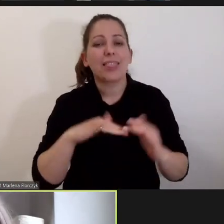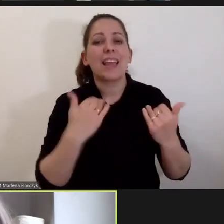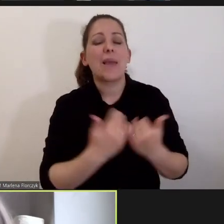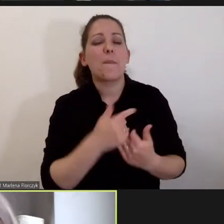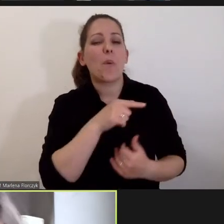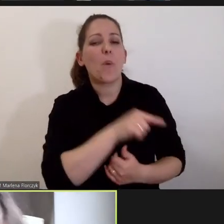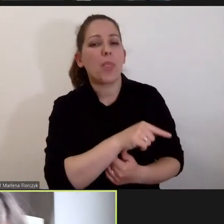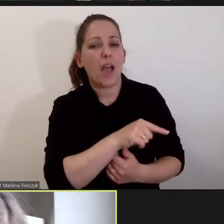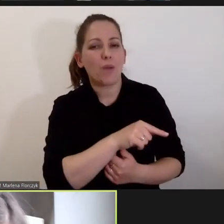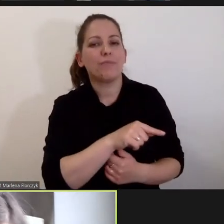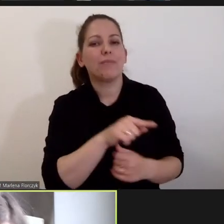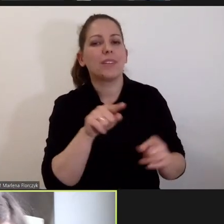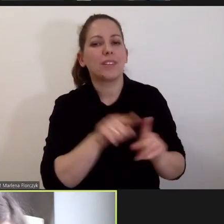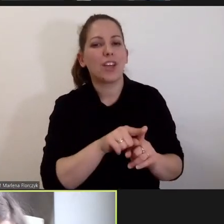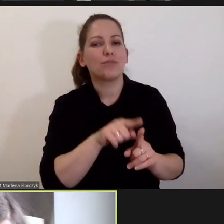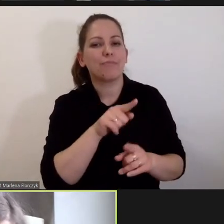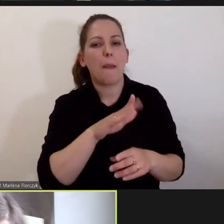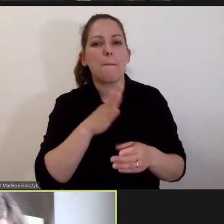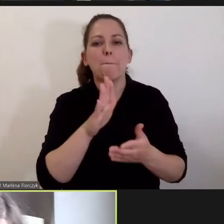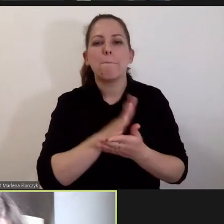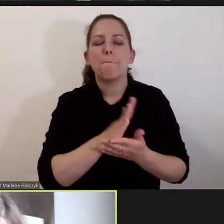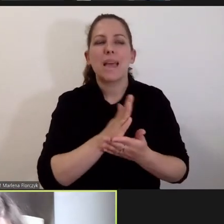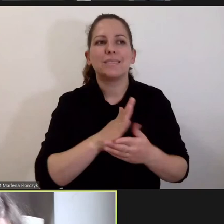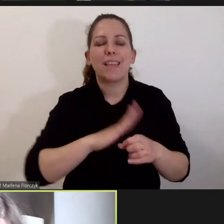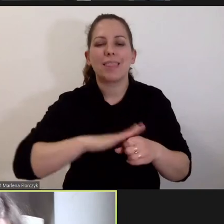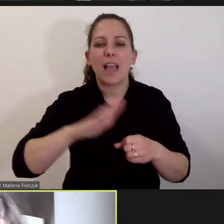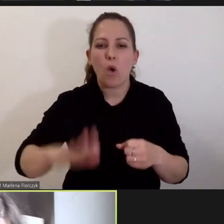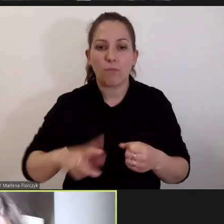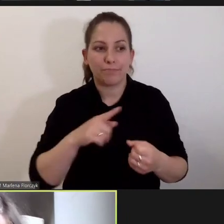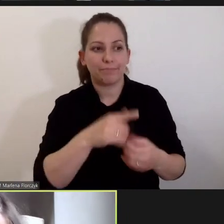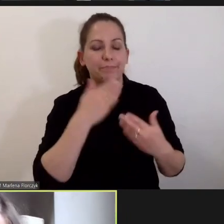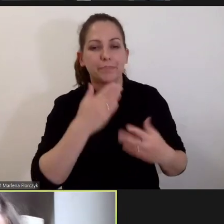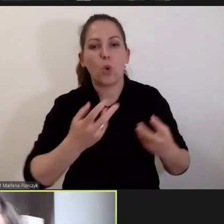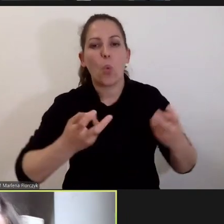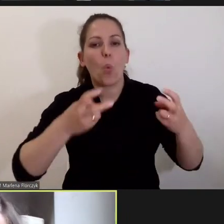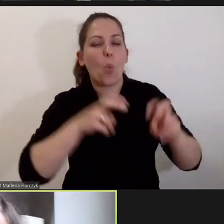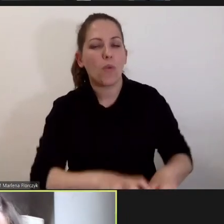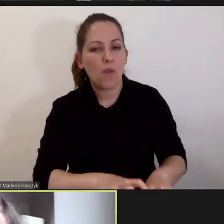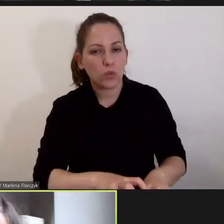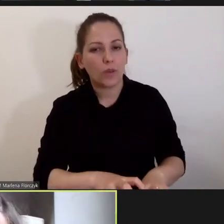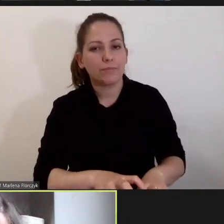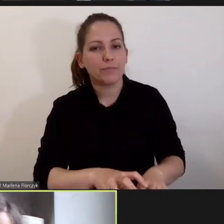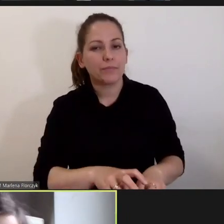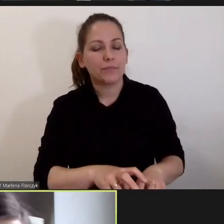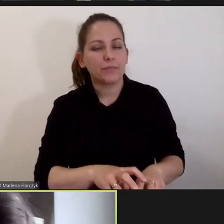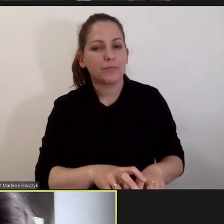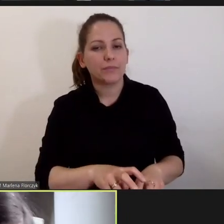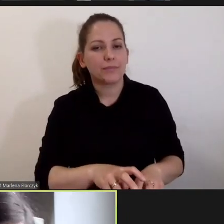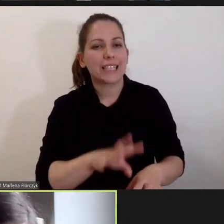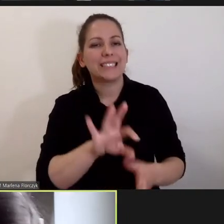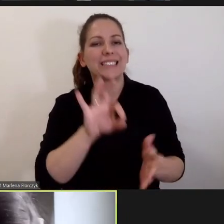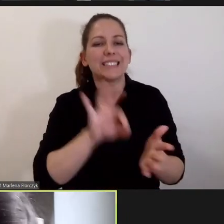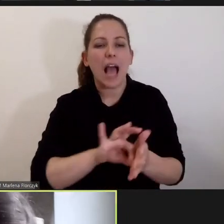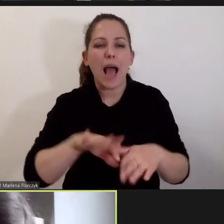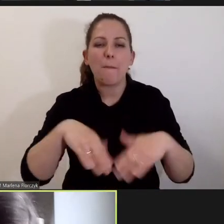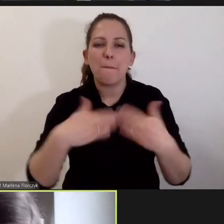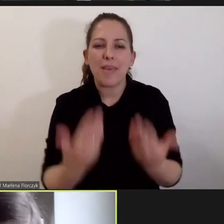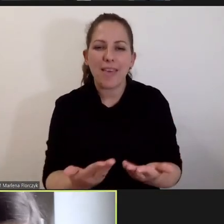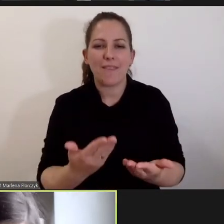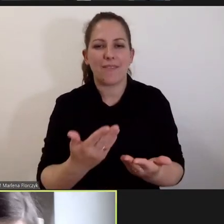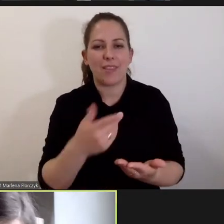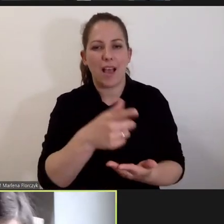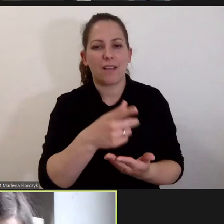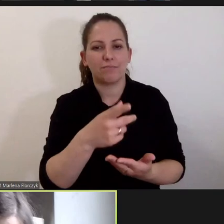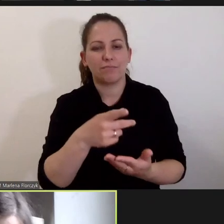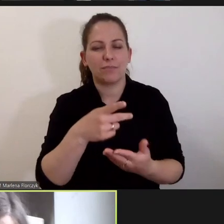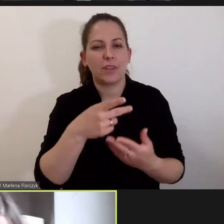jest pierwszym Trybunałem Międzynarodowym, który został utworzony i który zapewnia pokrzywdzonym udział